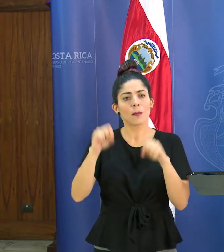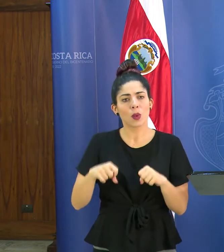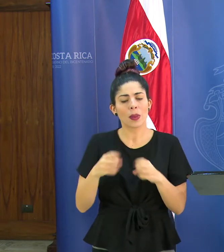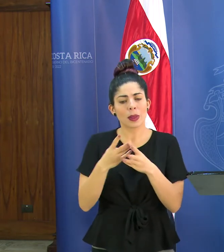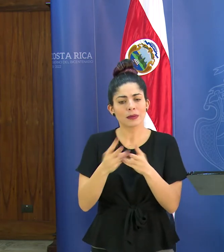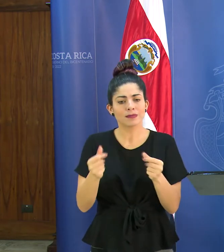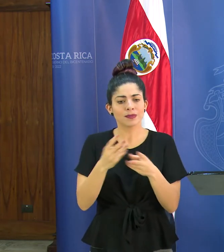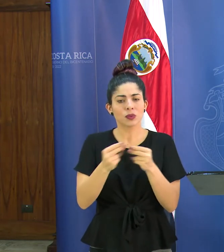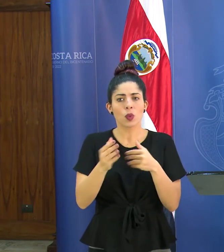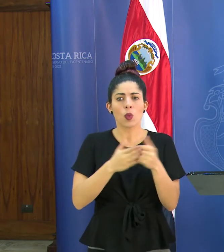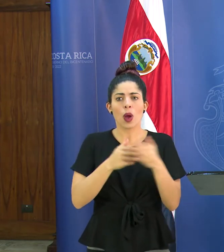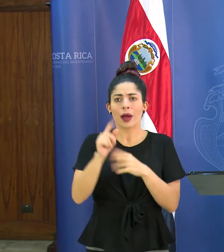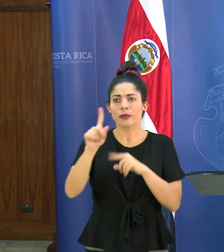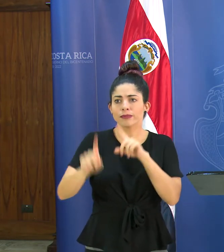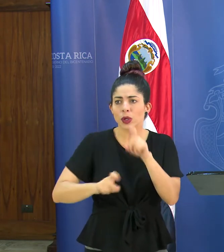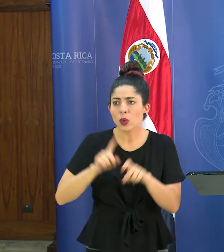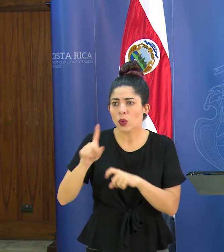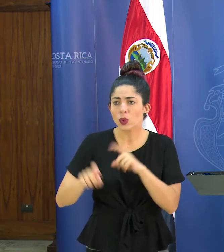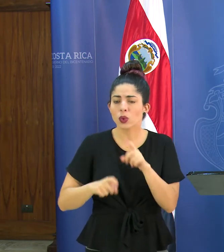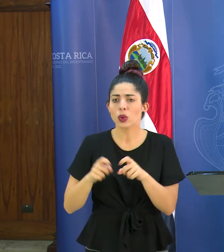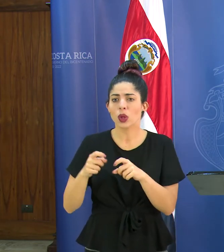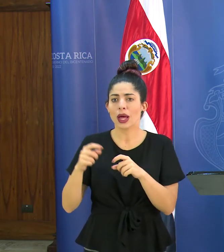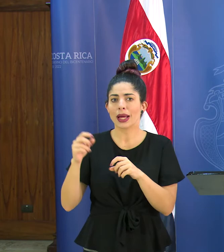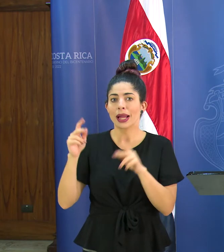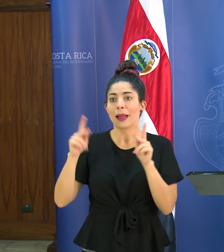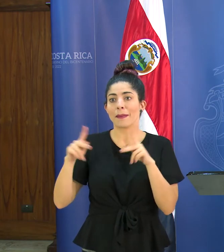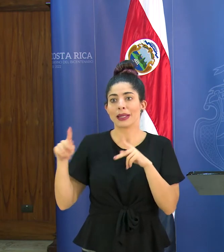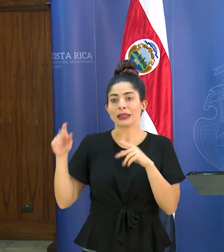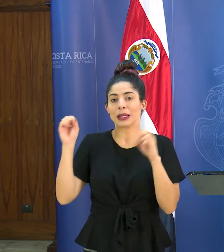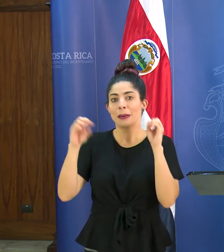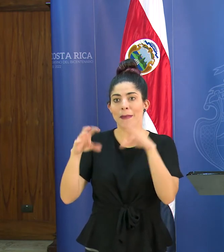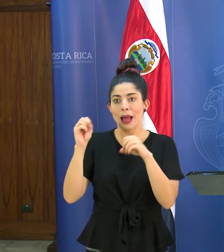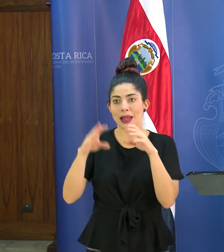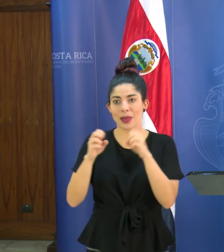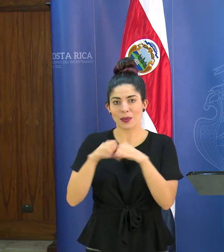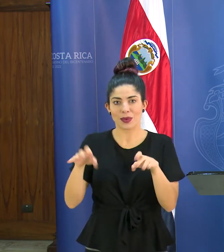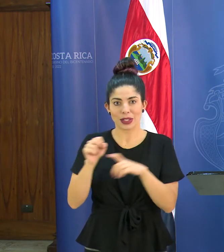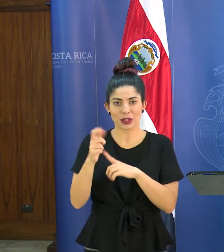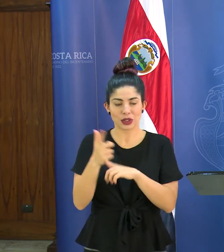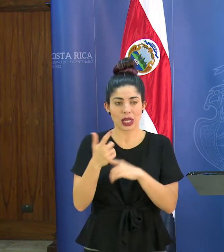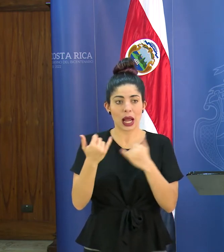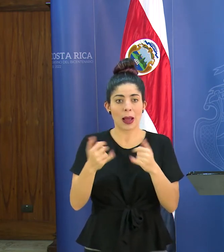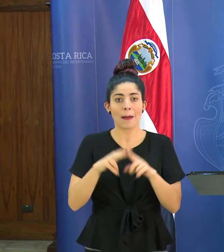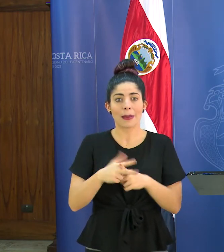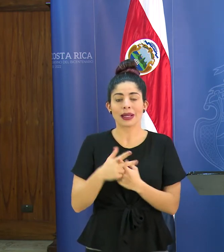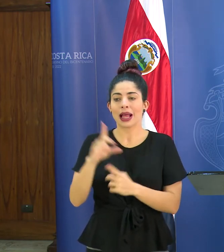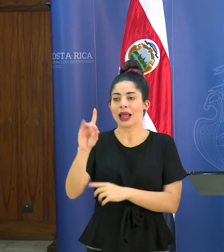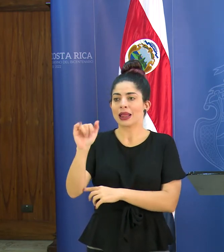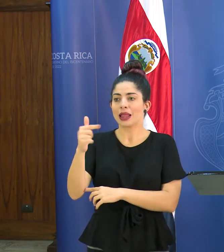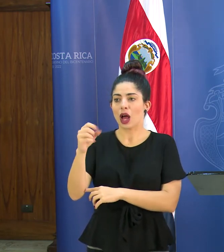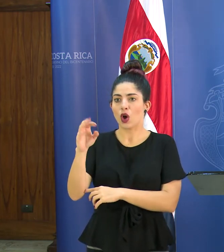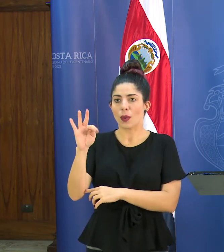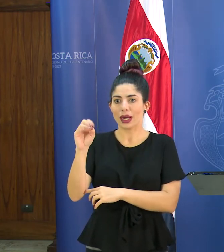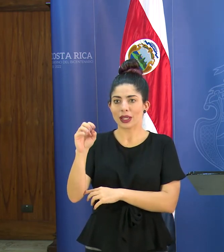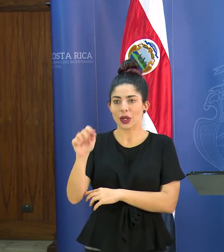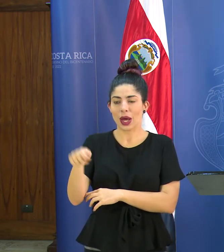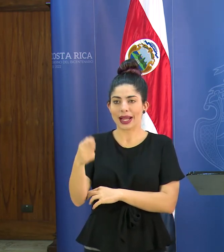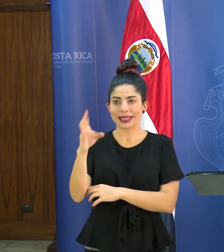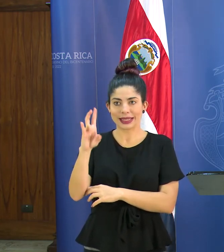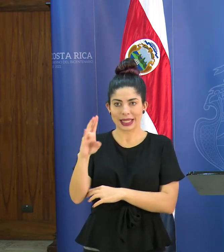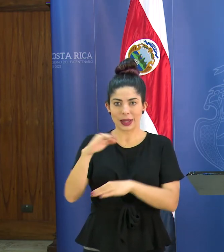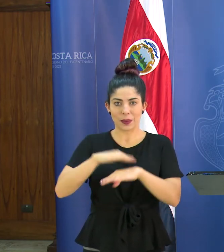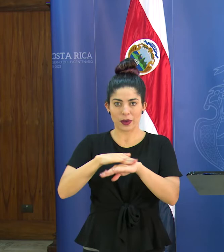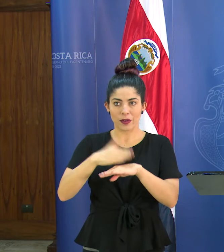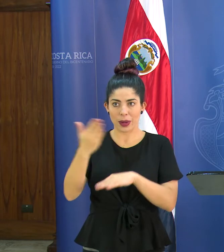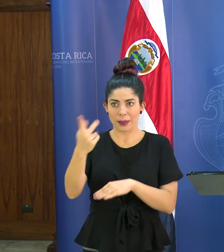solventar las consultas y las consultas que le han enviado la ciudadanía por redes sociales vamos a iniciar con Dagoberto Alfaro de Canal 7 por